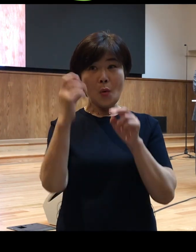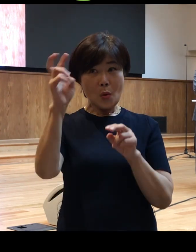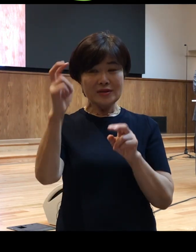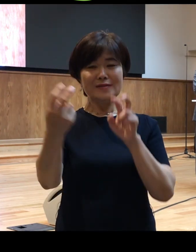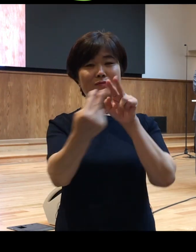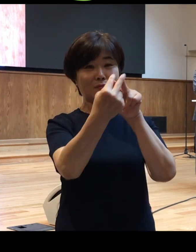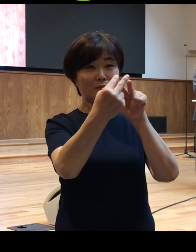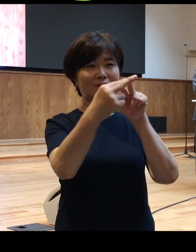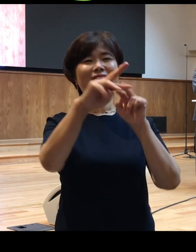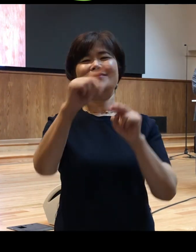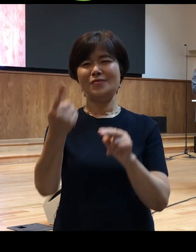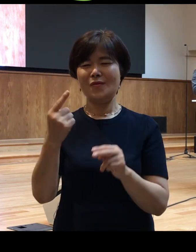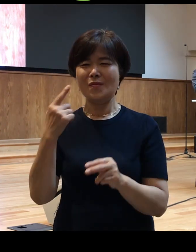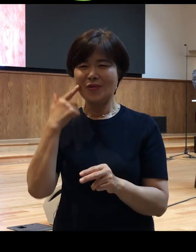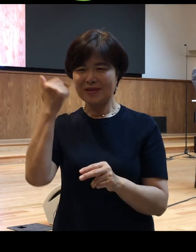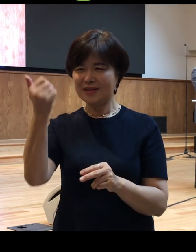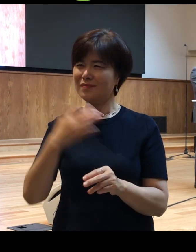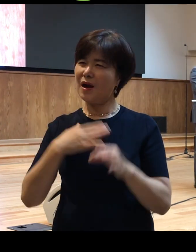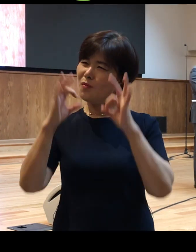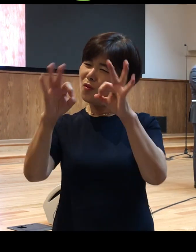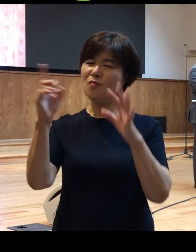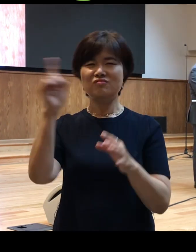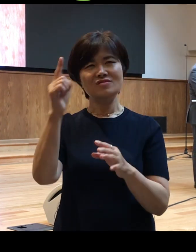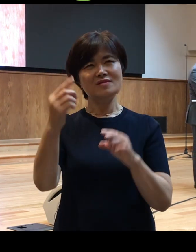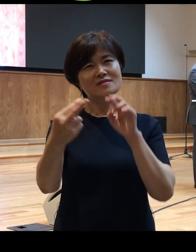목사님 나보고 무슨 얘기 하나 보다 생각하지 마시고요